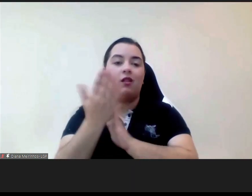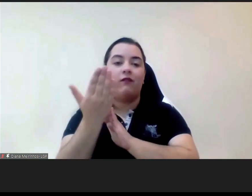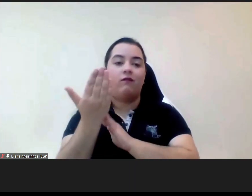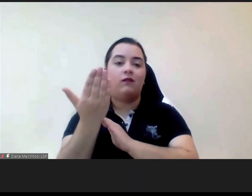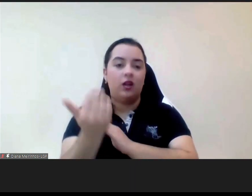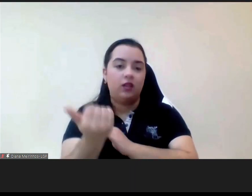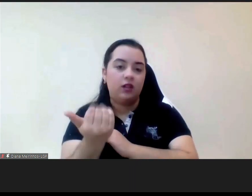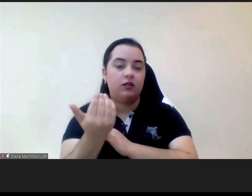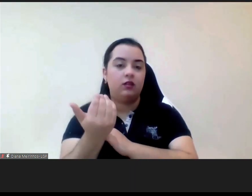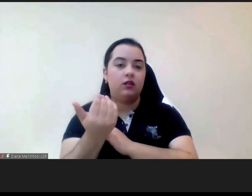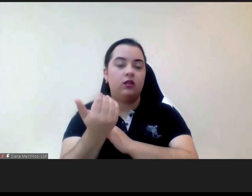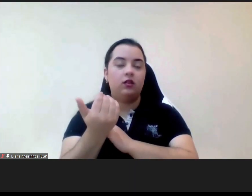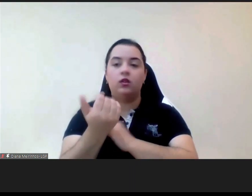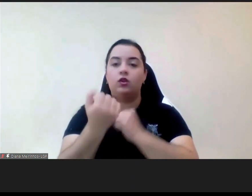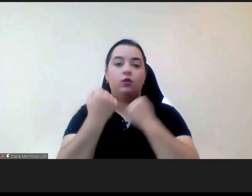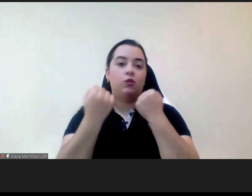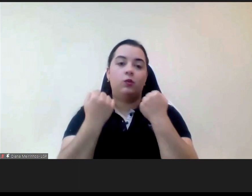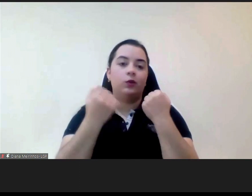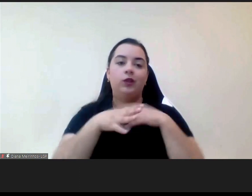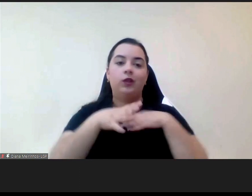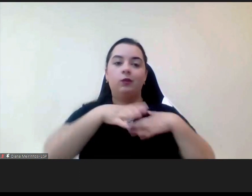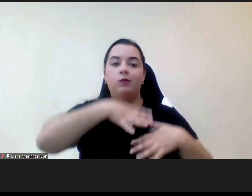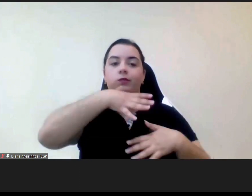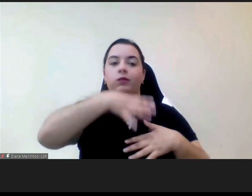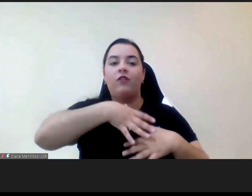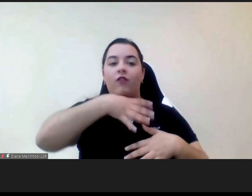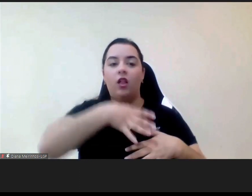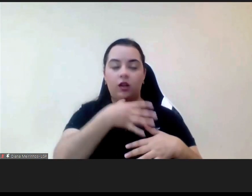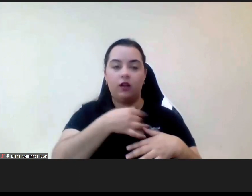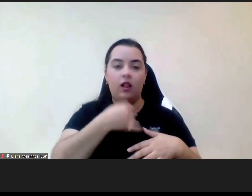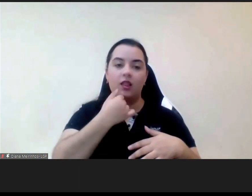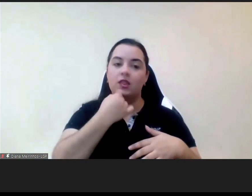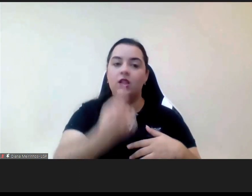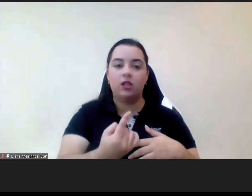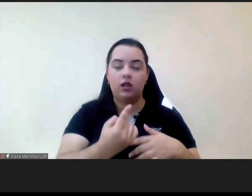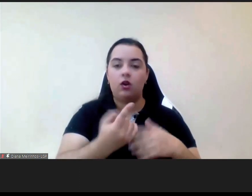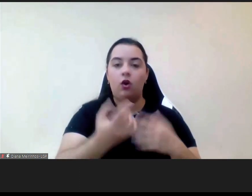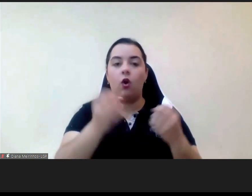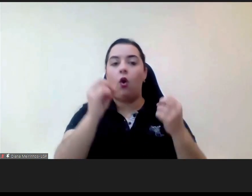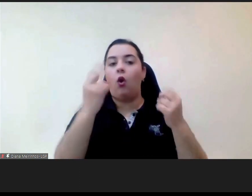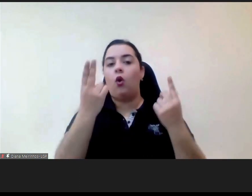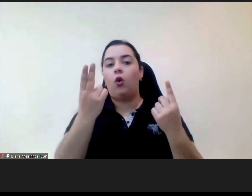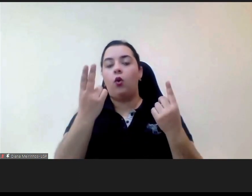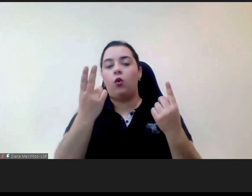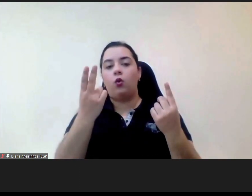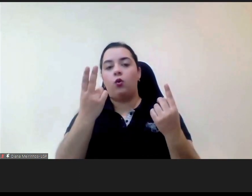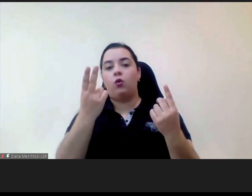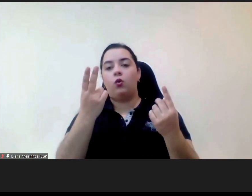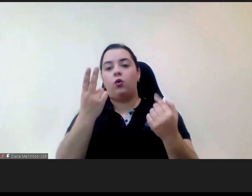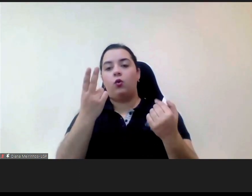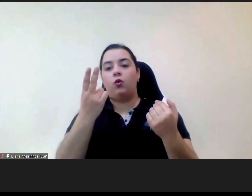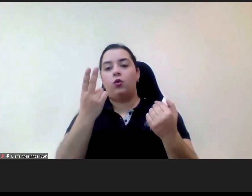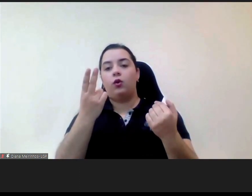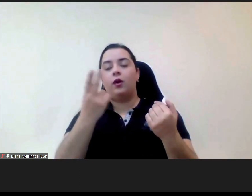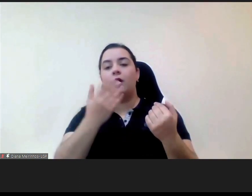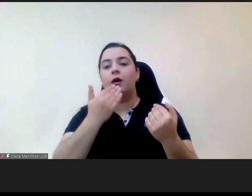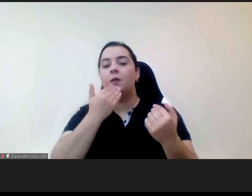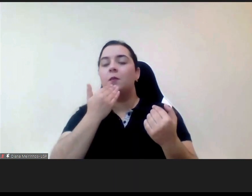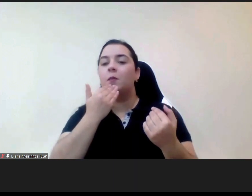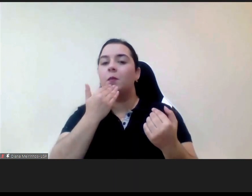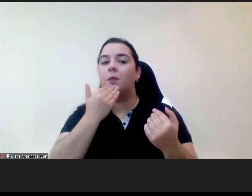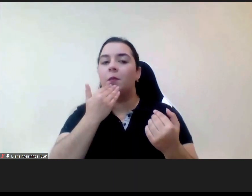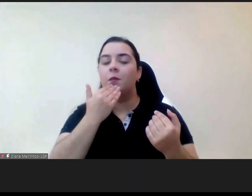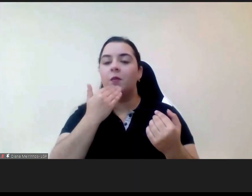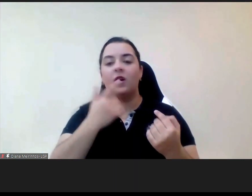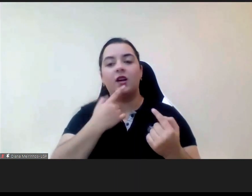expressão e de às vezes até de manifestar quando os seus direitos são ou não são